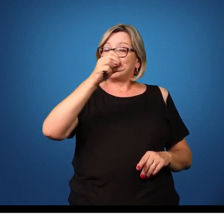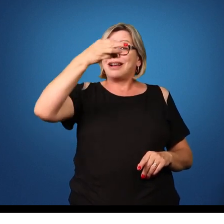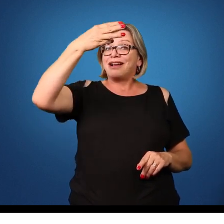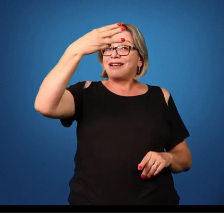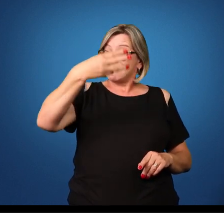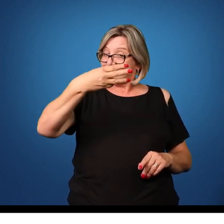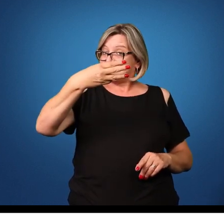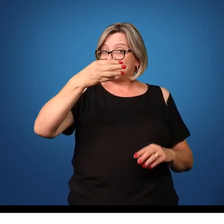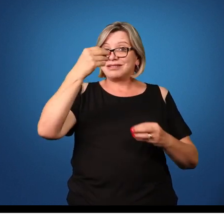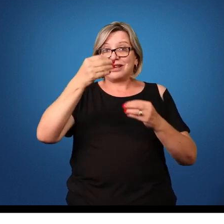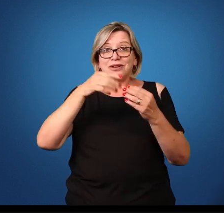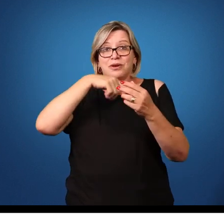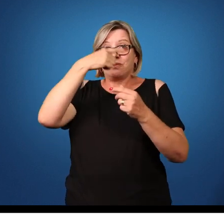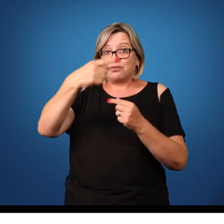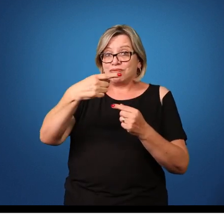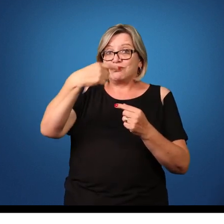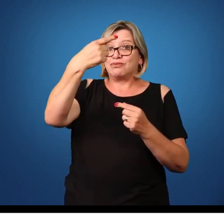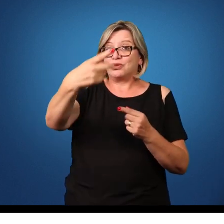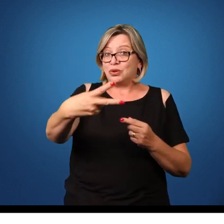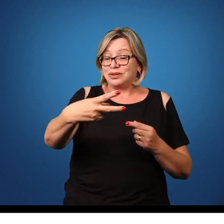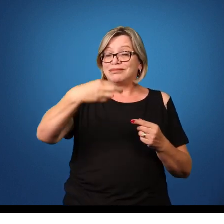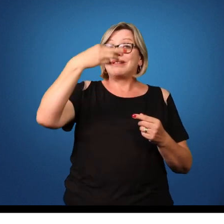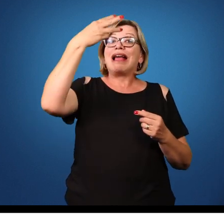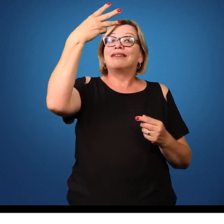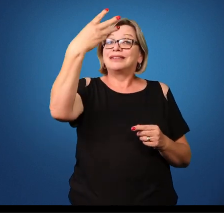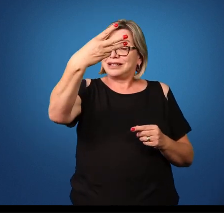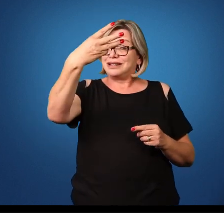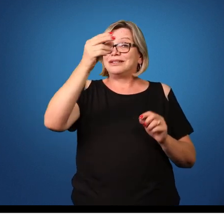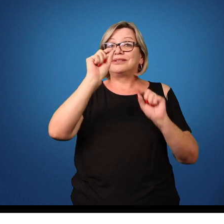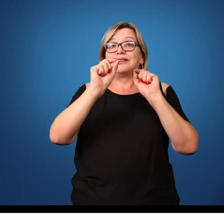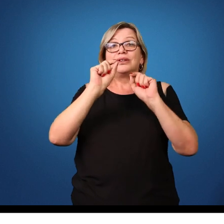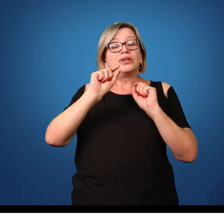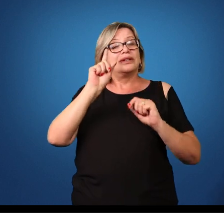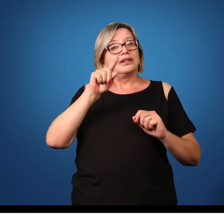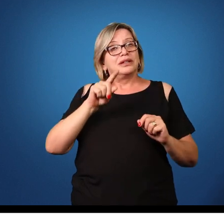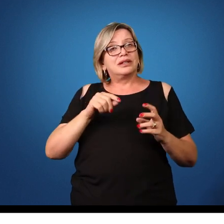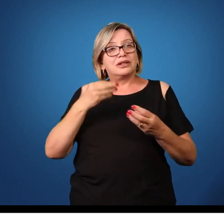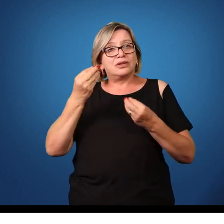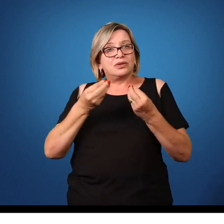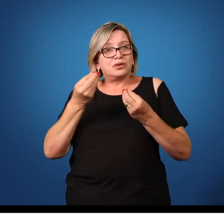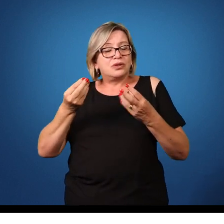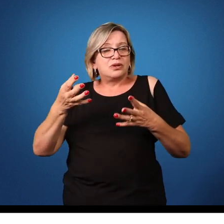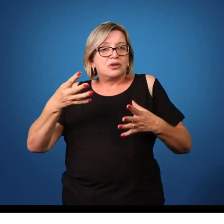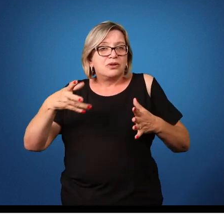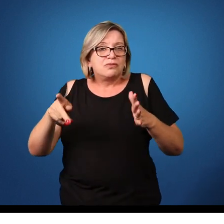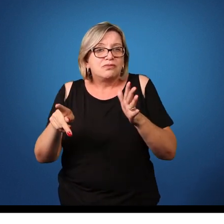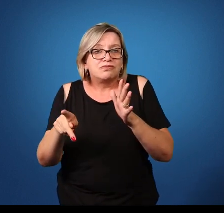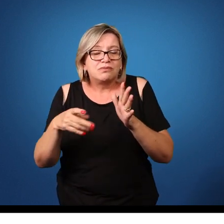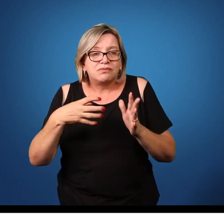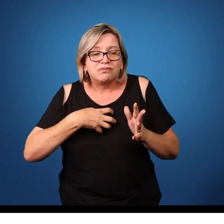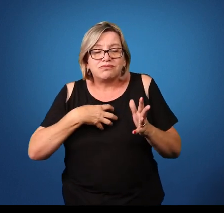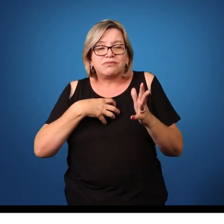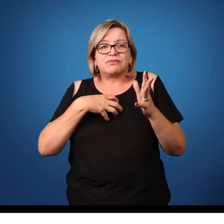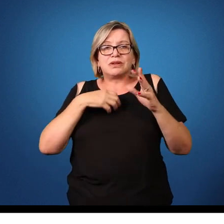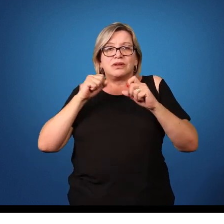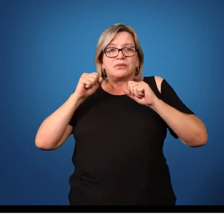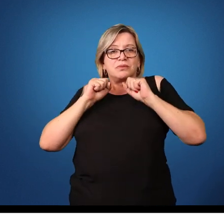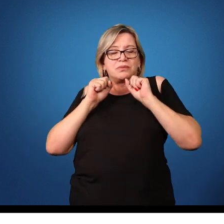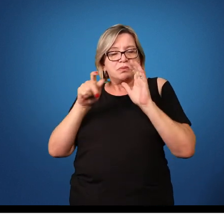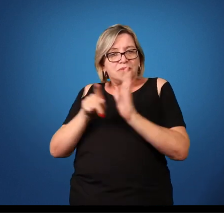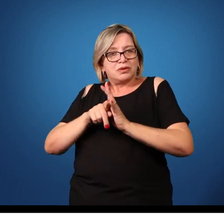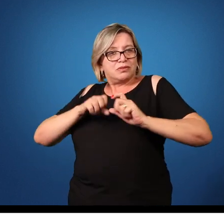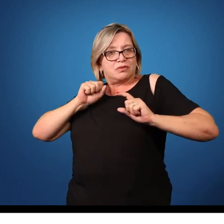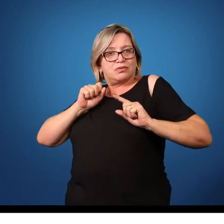estágios de mudas dos nematóides. Essa larva 3 é a forma infectante da grande maioria dos